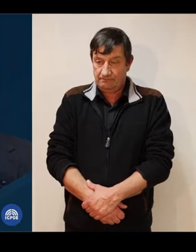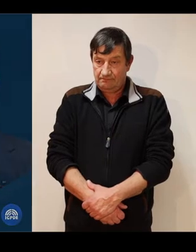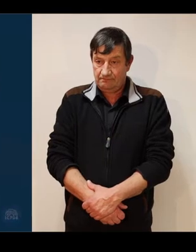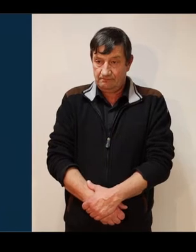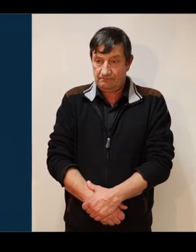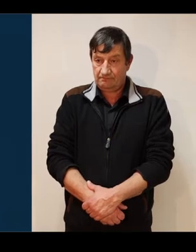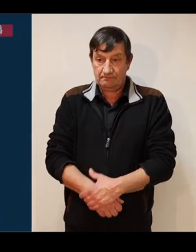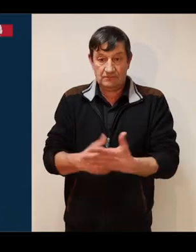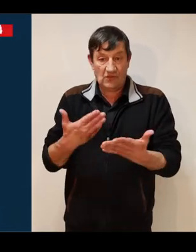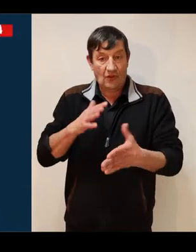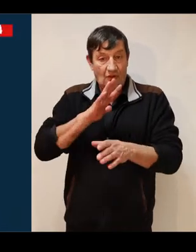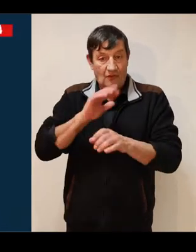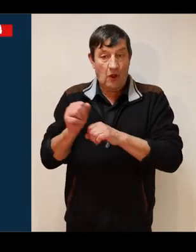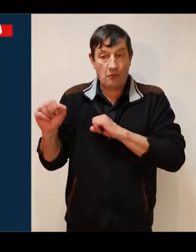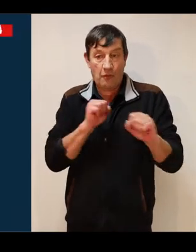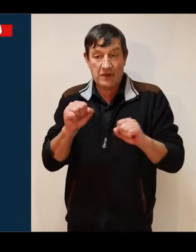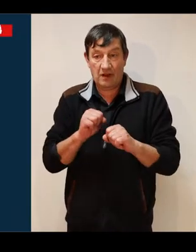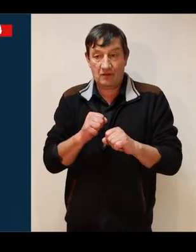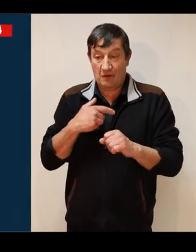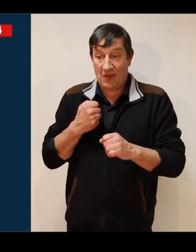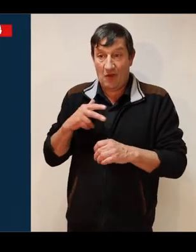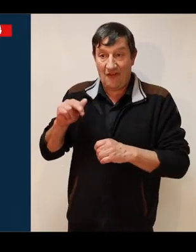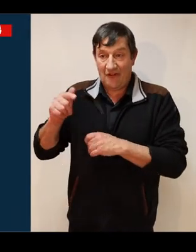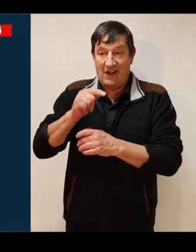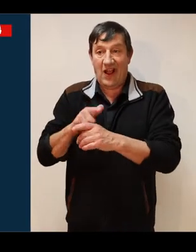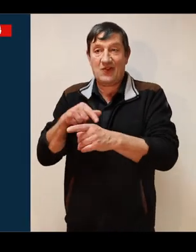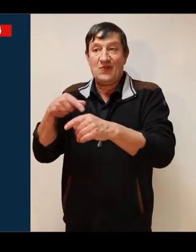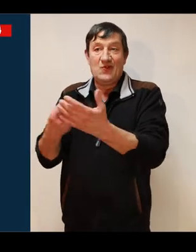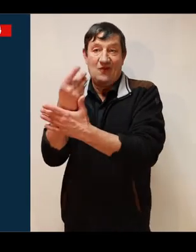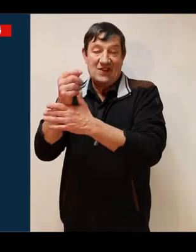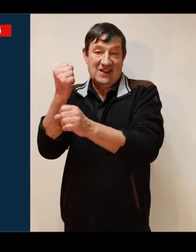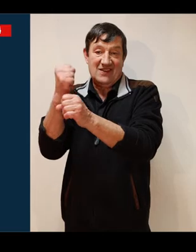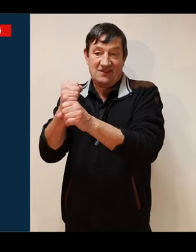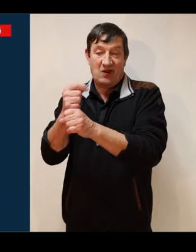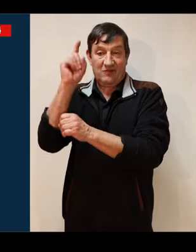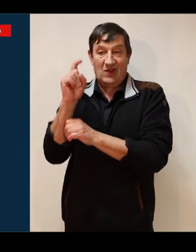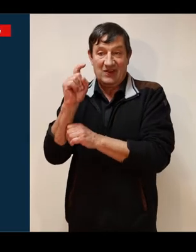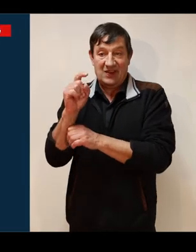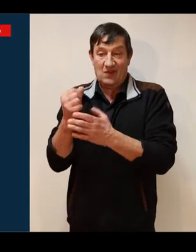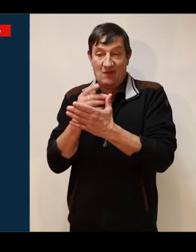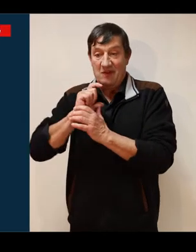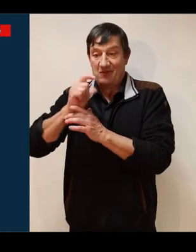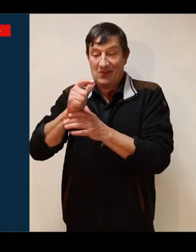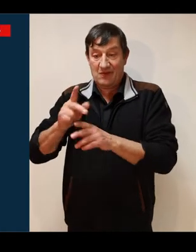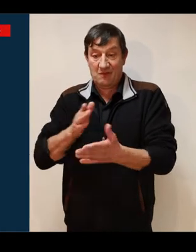Vous avez effectué votre mobilité et vous êtes sur le point de rejoindre votre nouvel emploi afin de débuter une nouvelle étape de votre parcours.